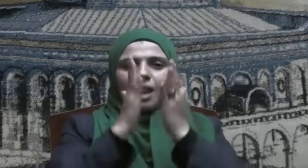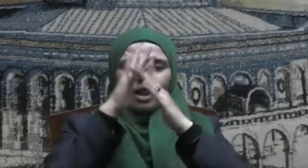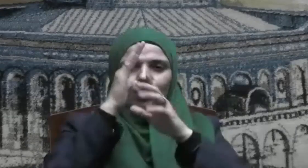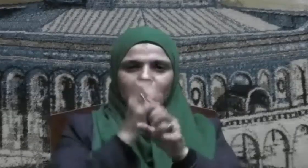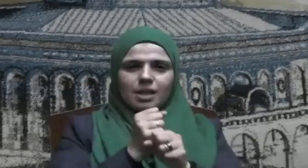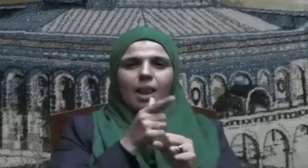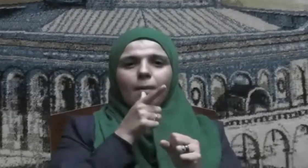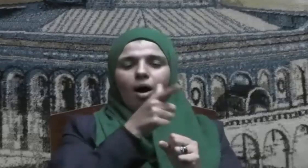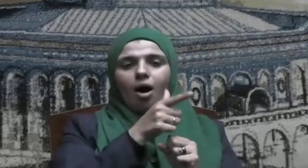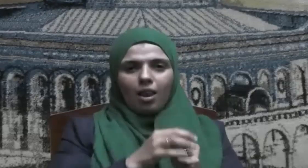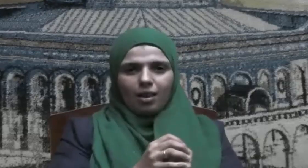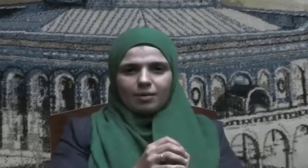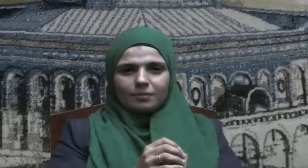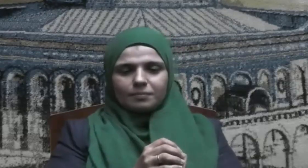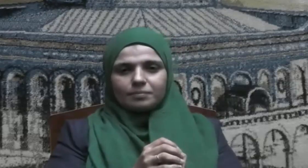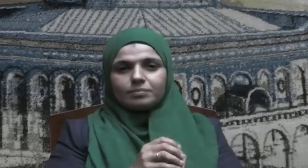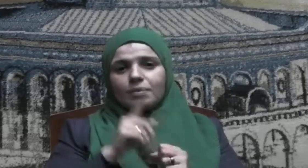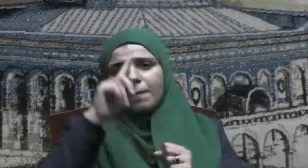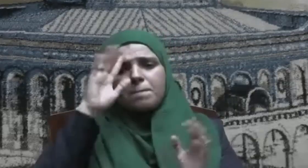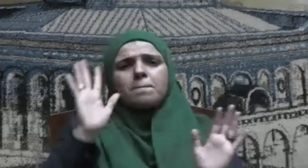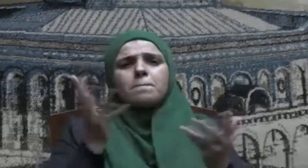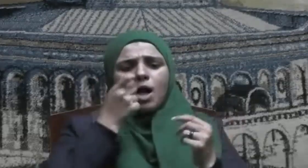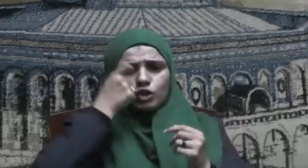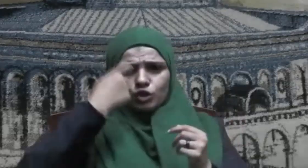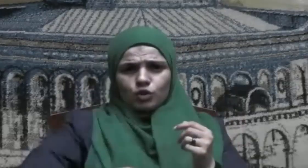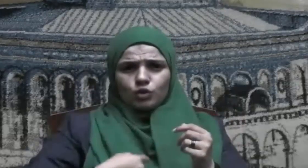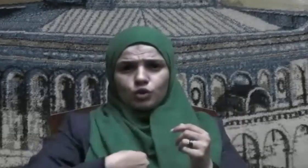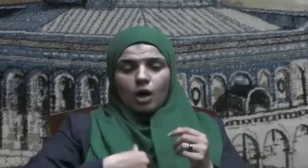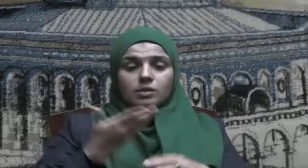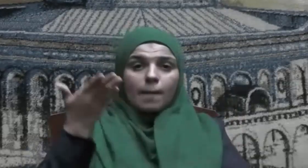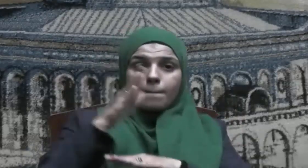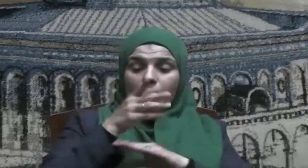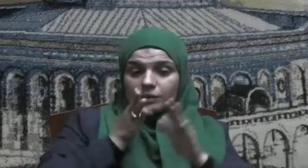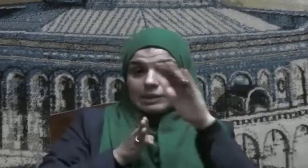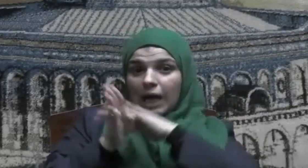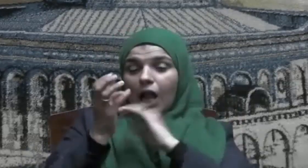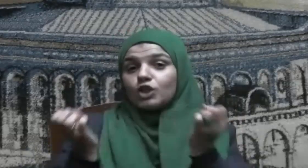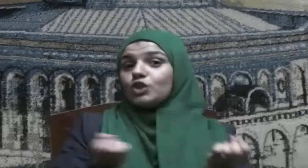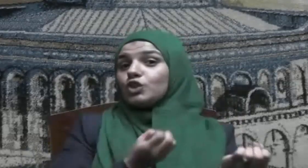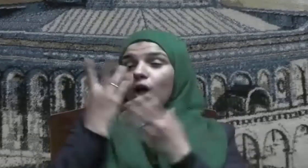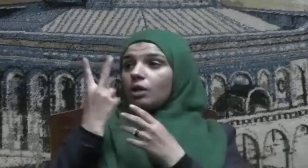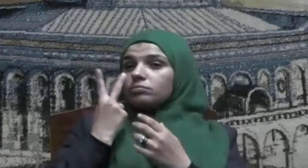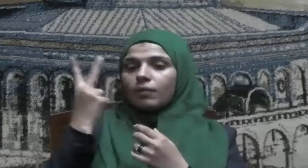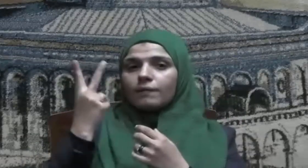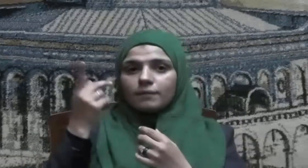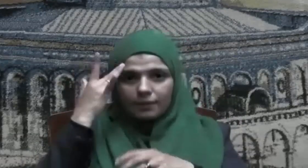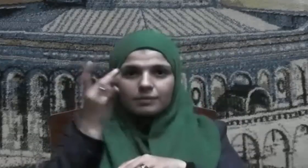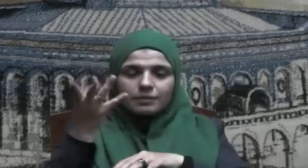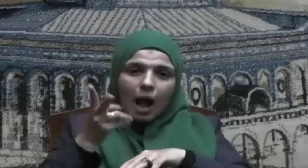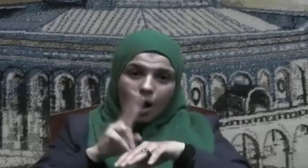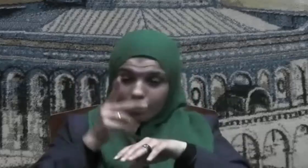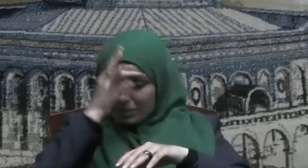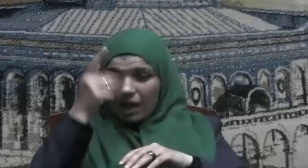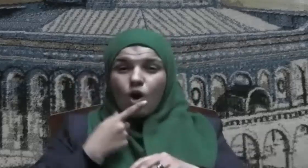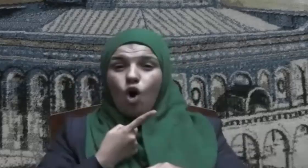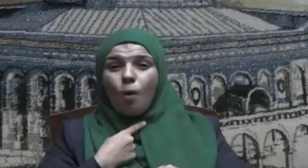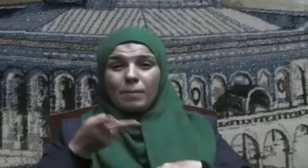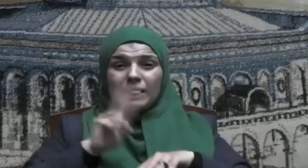وسلم قال ما أحلو يأكل الجنة يحب أن يوجع إلى الدنيا وأن